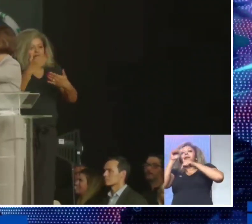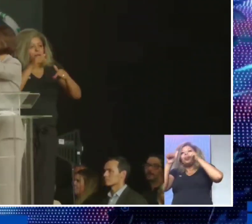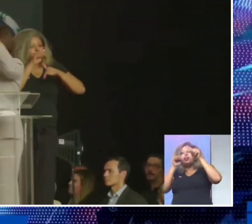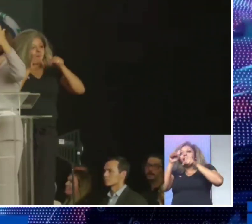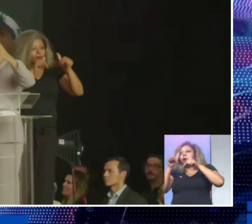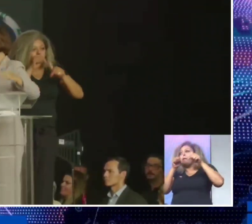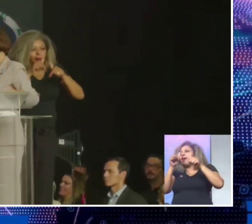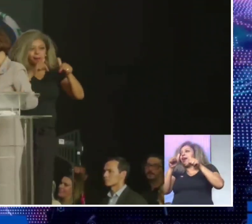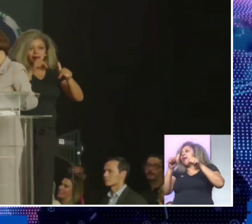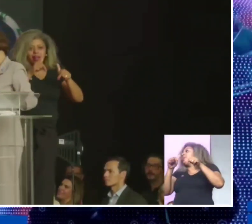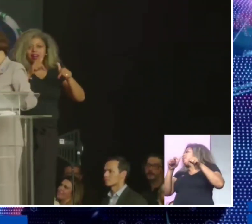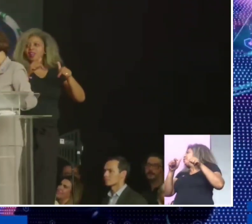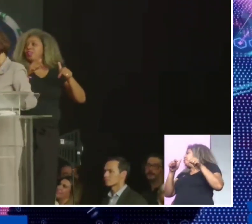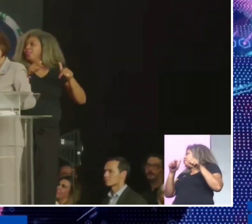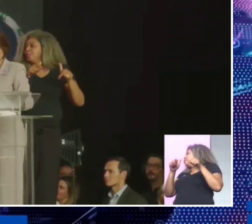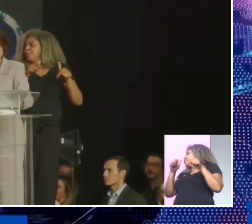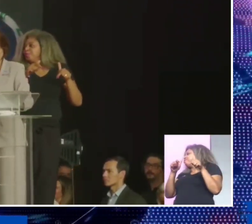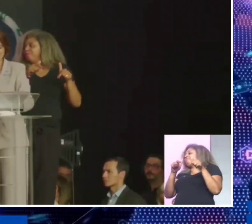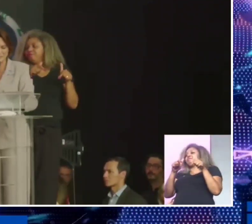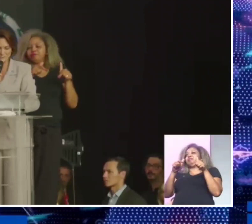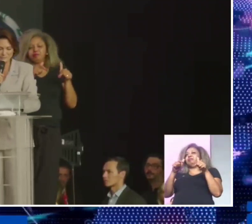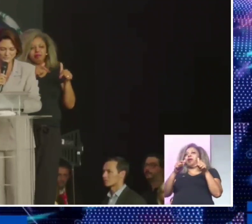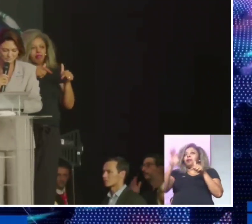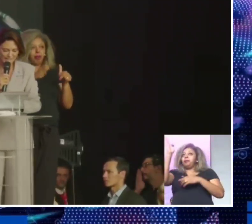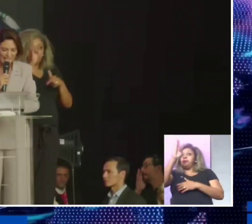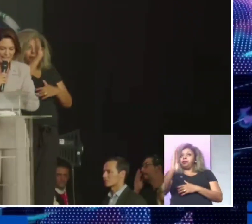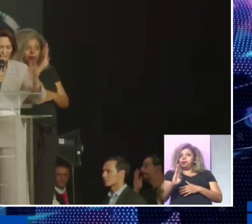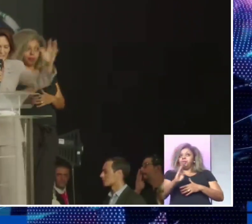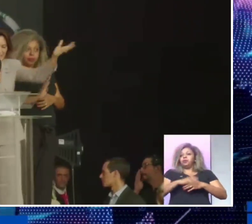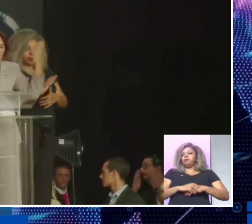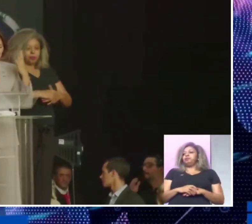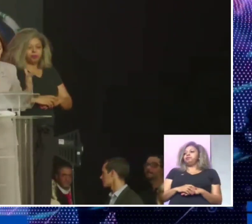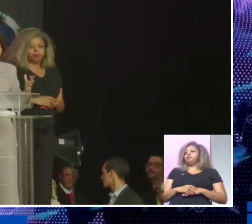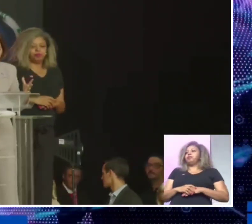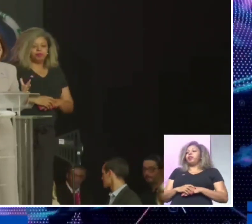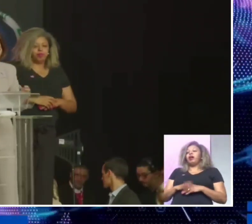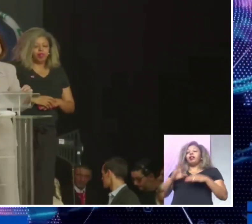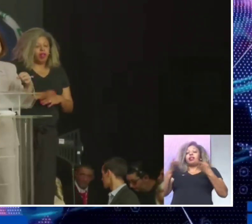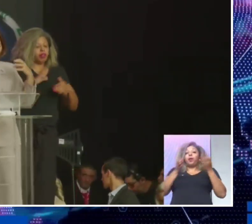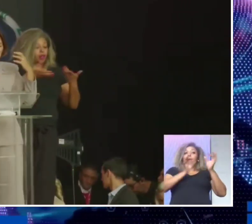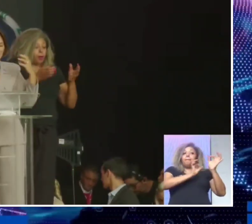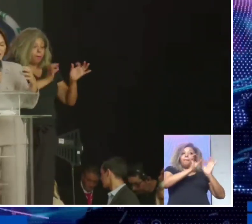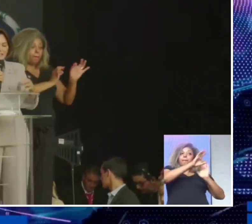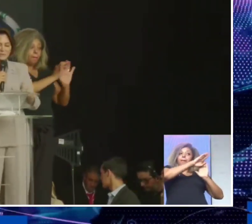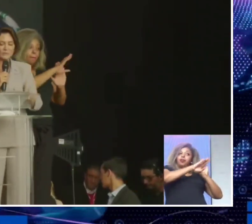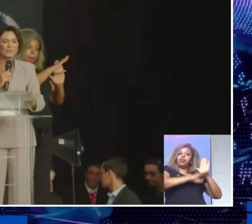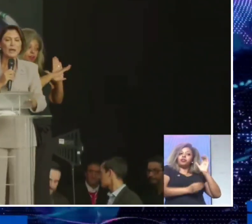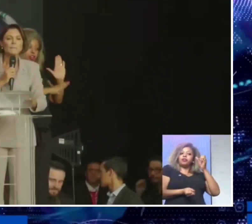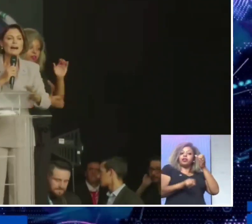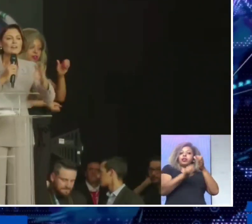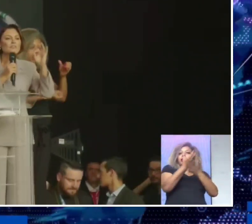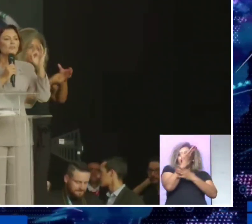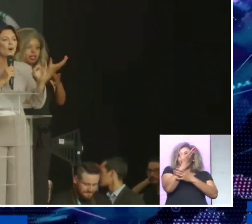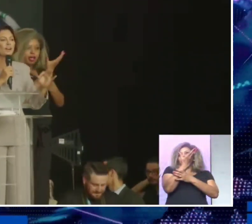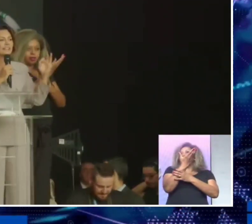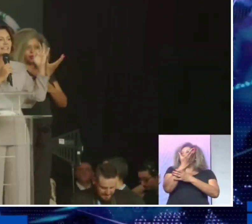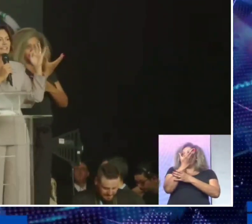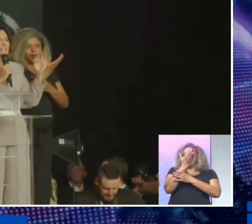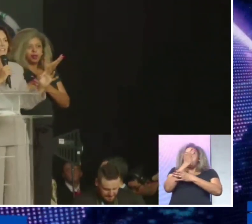por você ter essa voz altiva no Congresso Nacional. Esse projeto, ele foi criado para